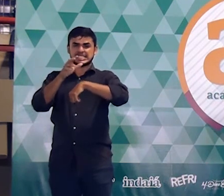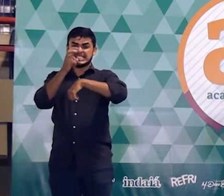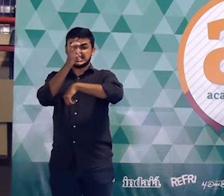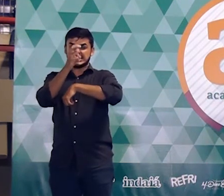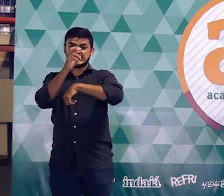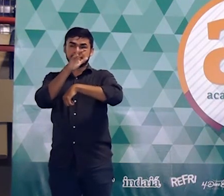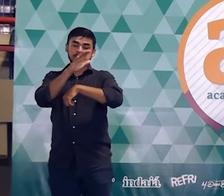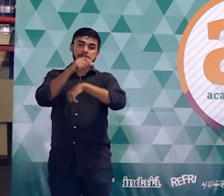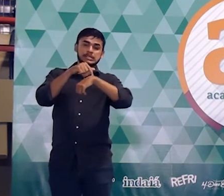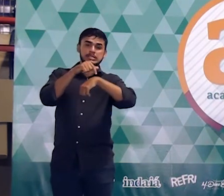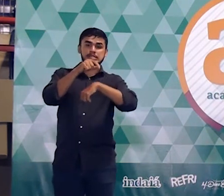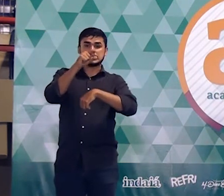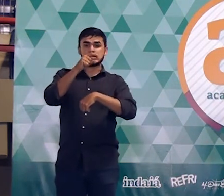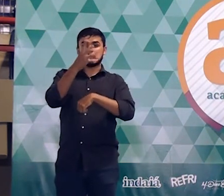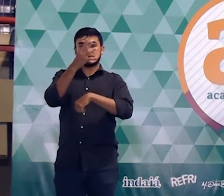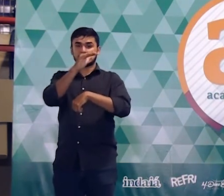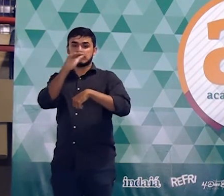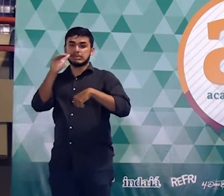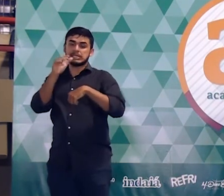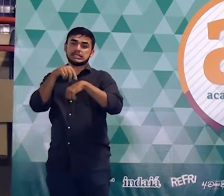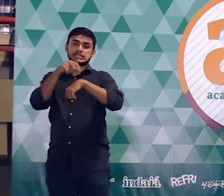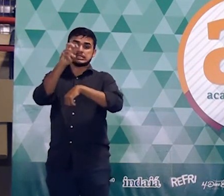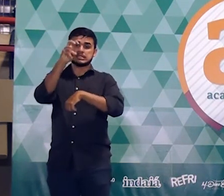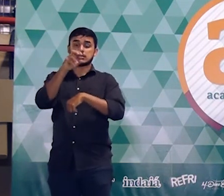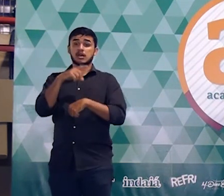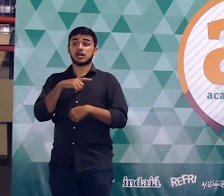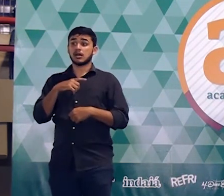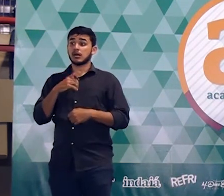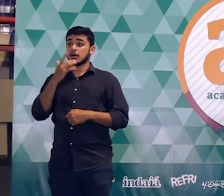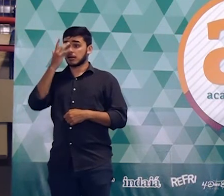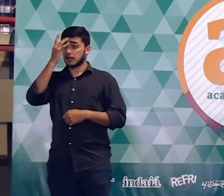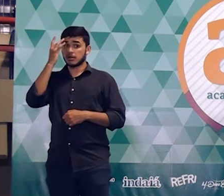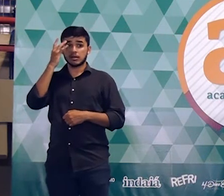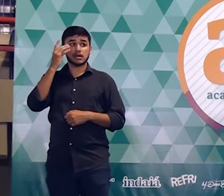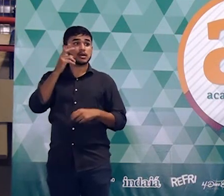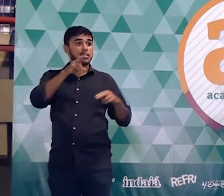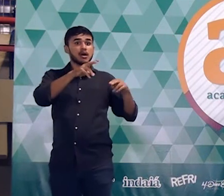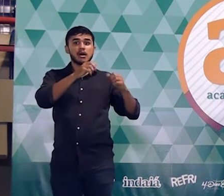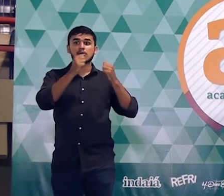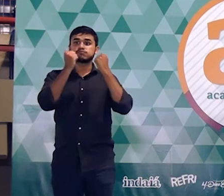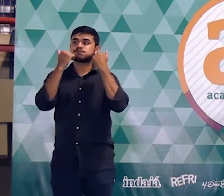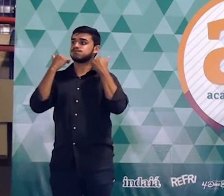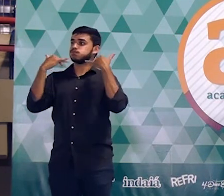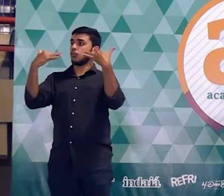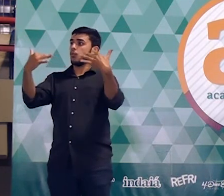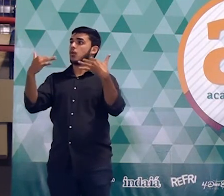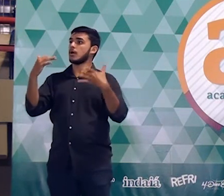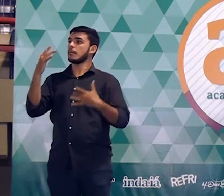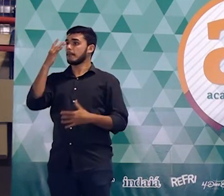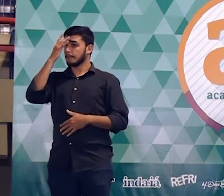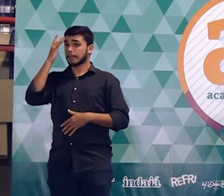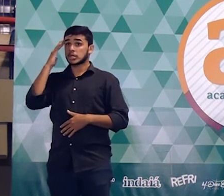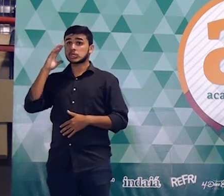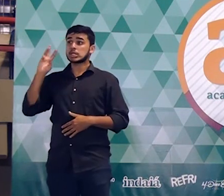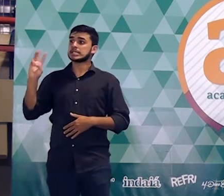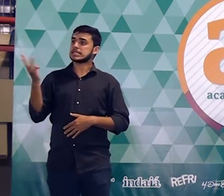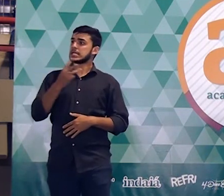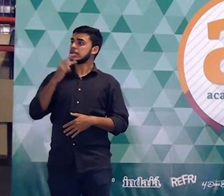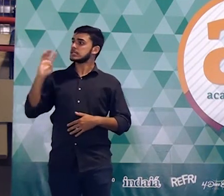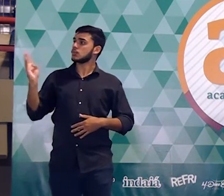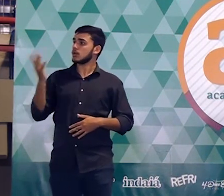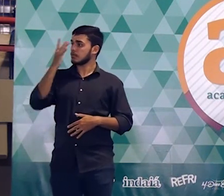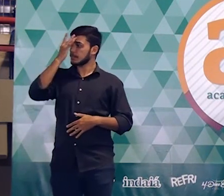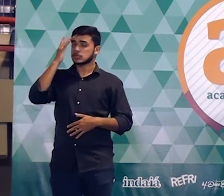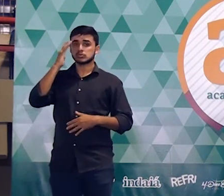aula mas às vezes a gente chegar aqui no final da tarde e encontrar 3, 4 mil pessoas num ginásio desse isso mostra realmente que vocês